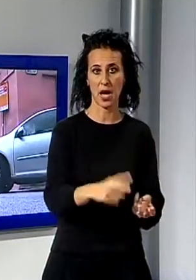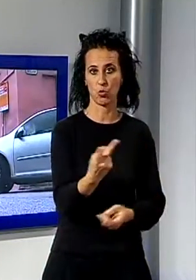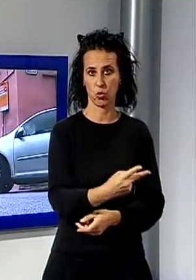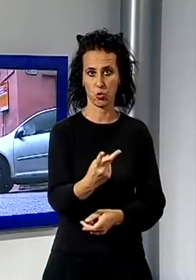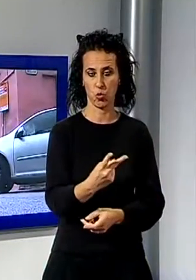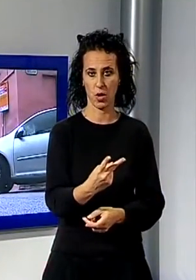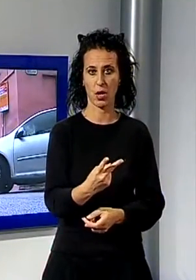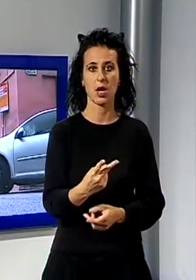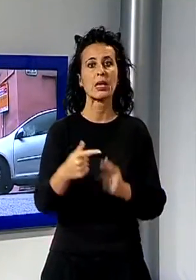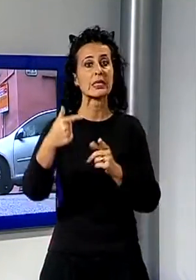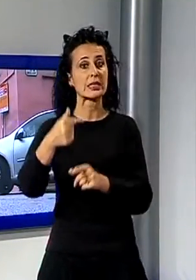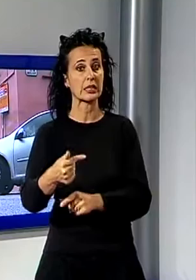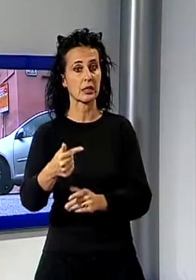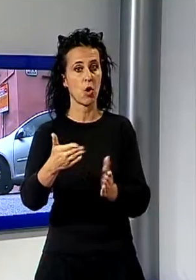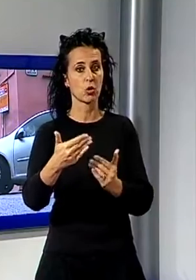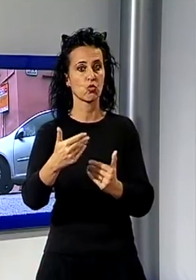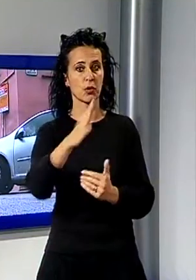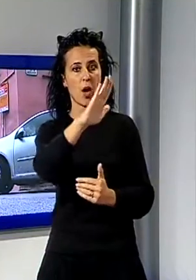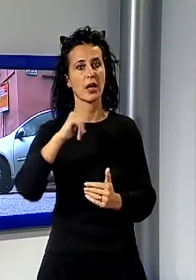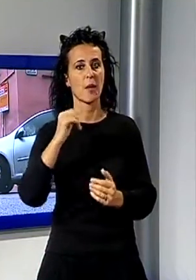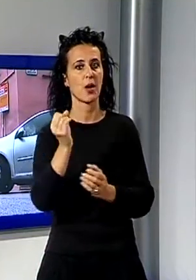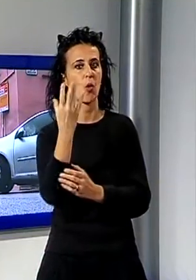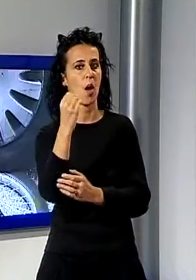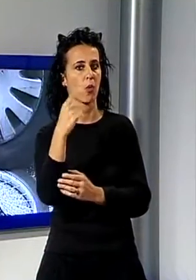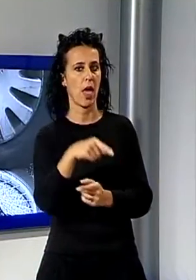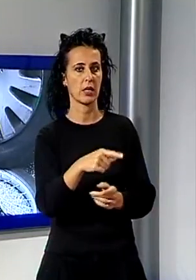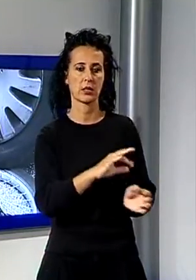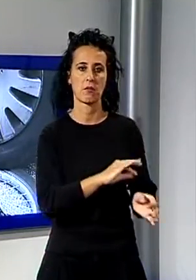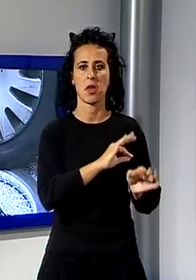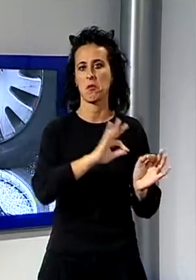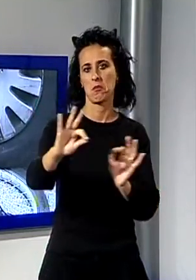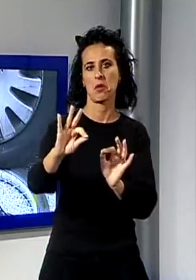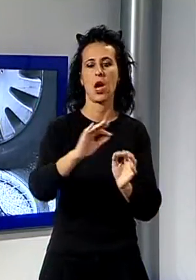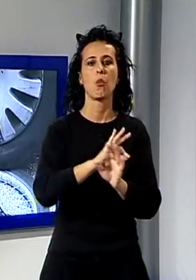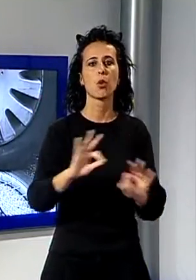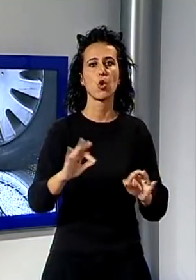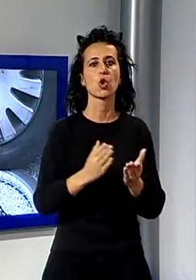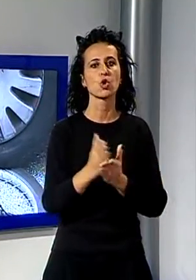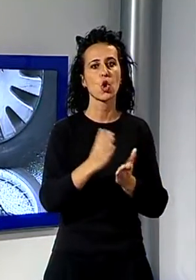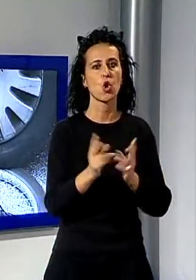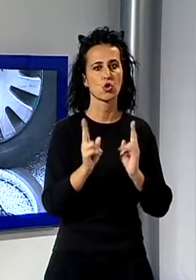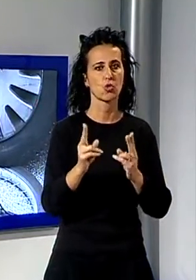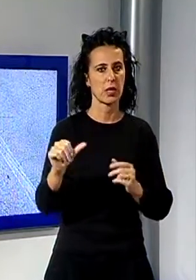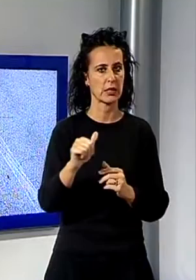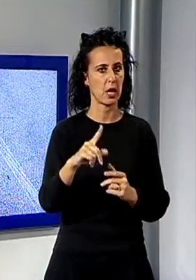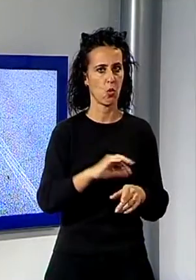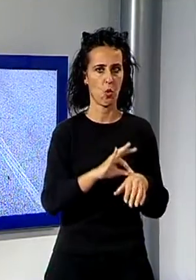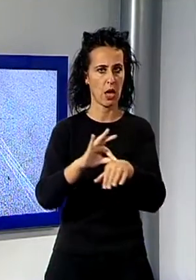'ambulanza del 118 trasportati al pronto soccorso dell'ospedale San Luca. I due ragazzi comunque hanno riportato feriti e